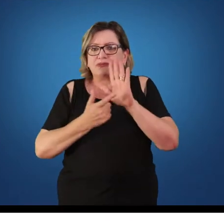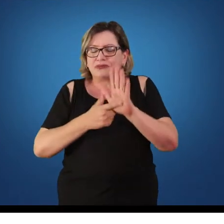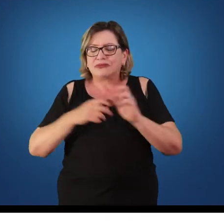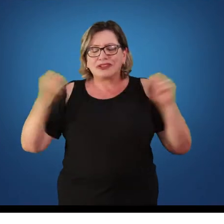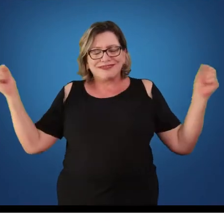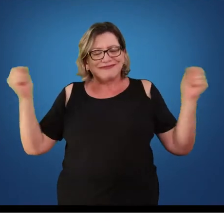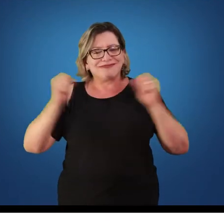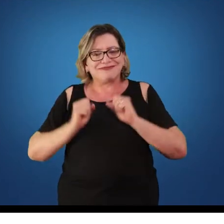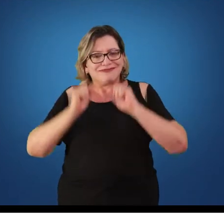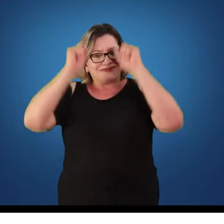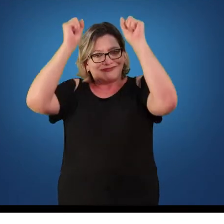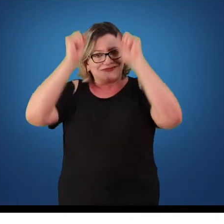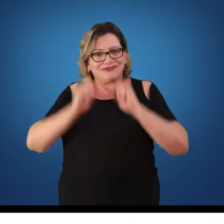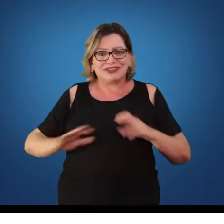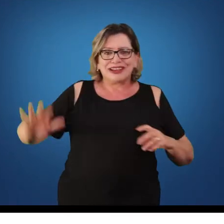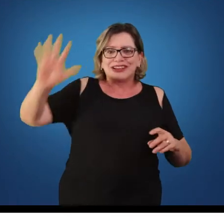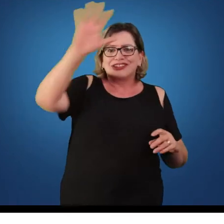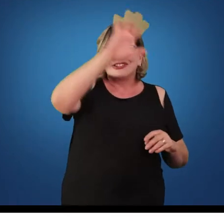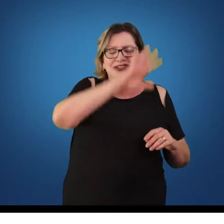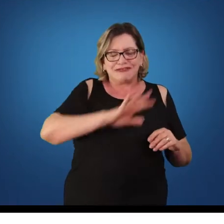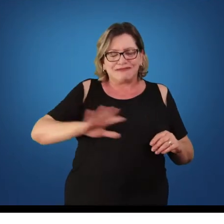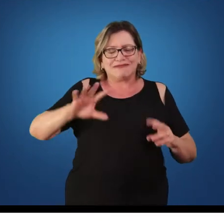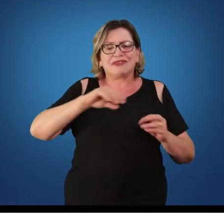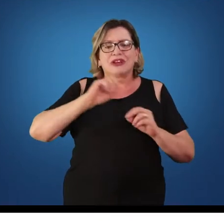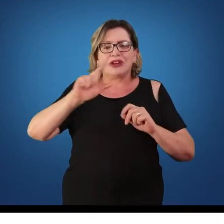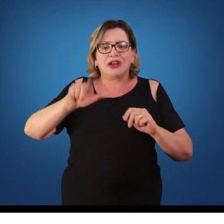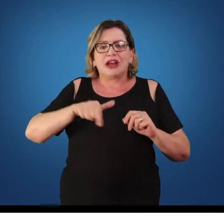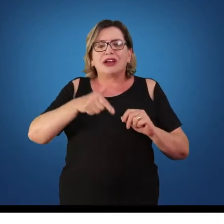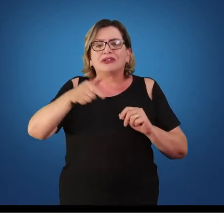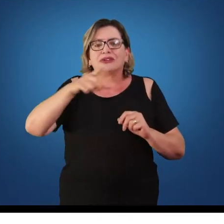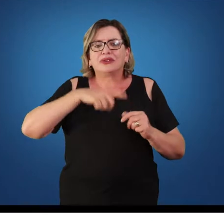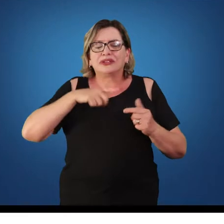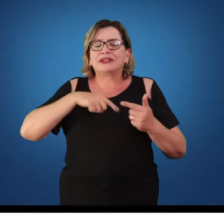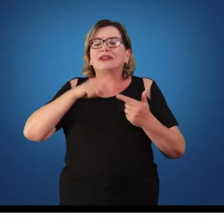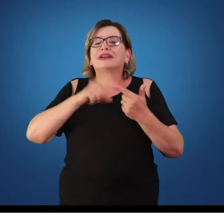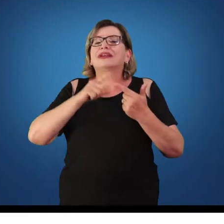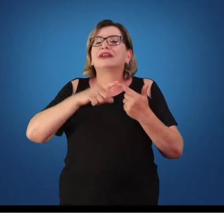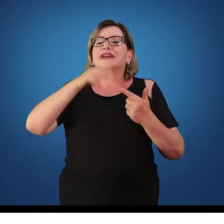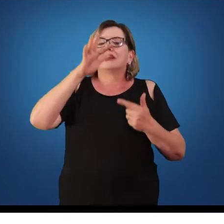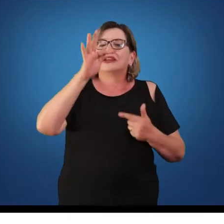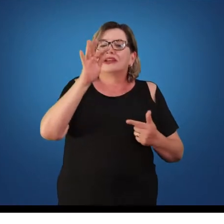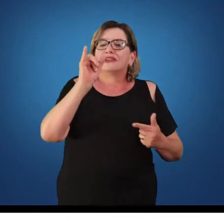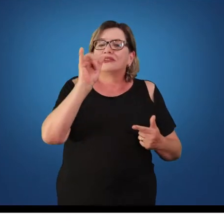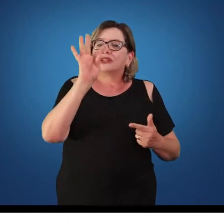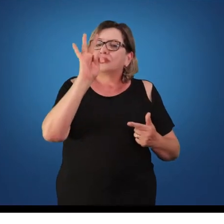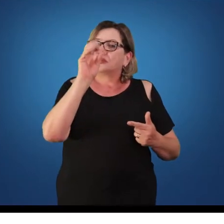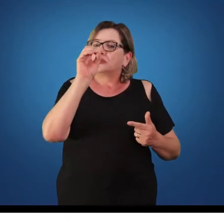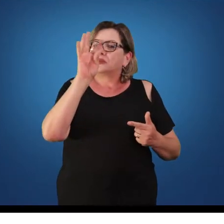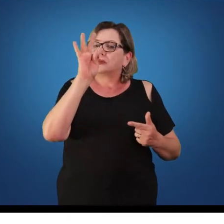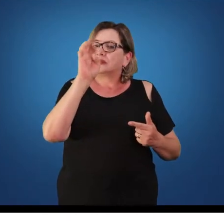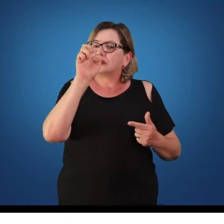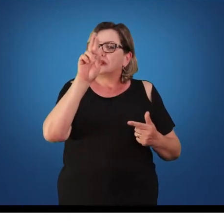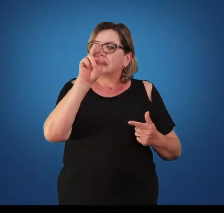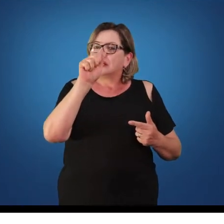As outras categorias de ginásticas que existem são a ginástica fitoterápica, que também surgiram há muitos anos atrás,